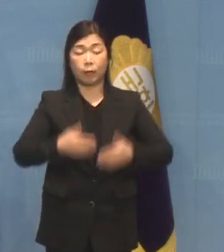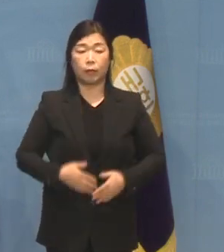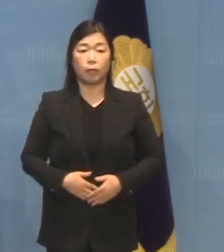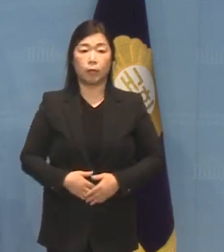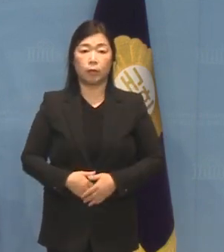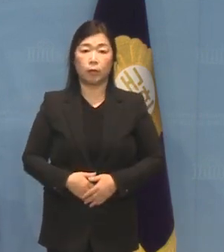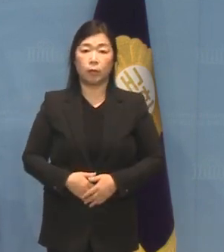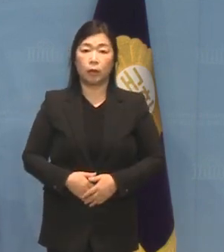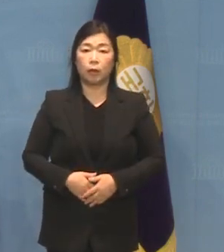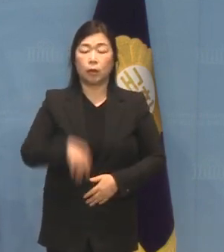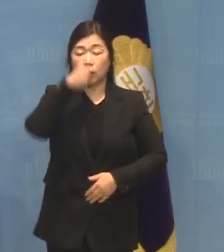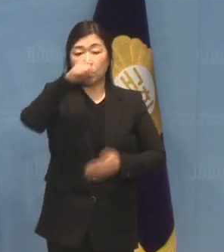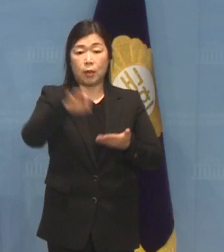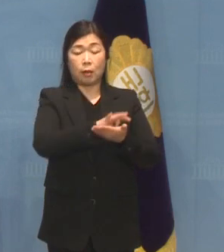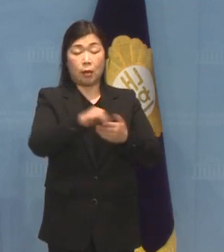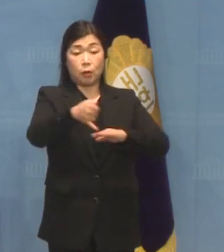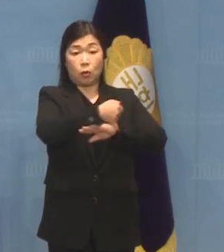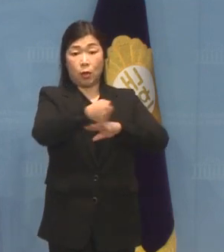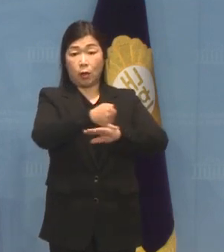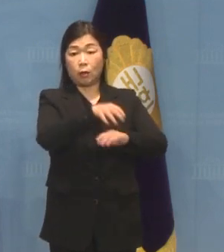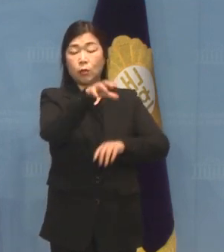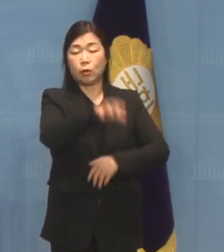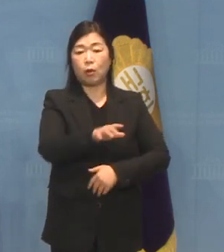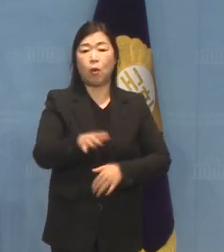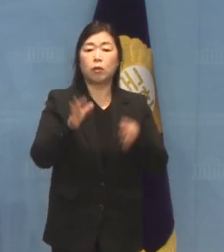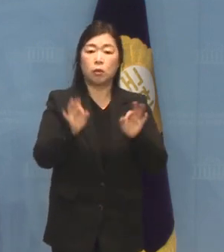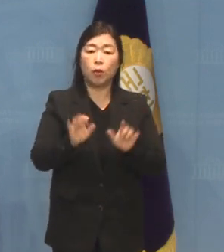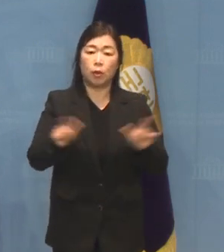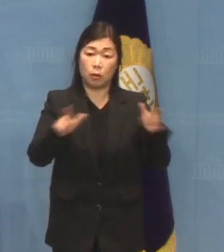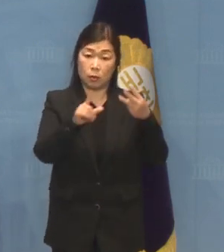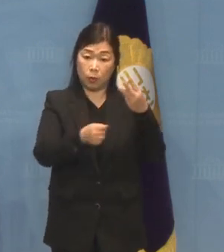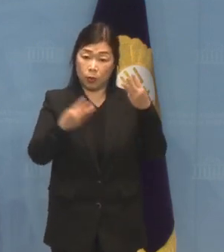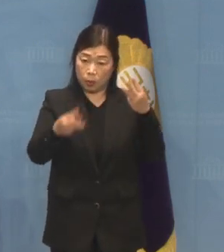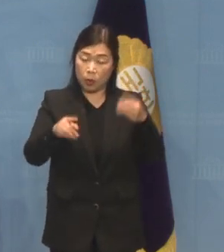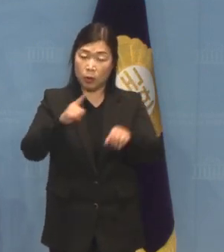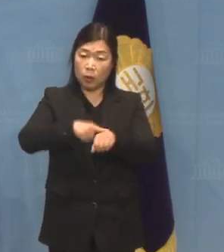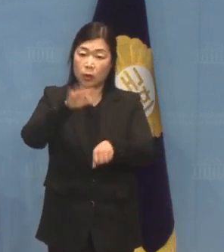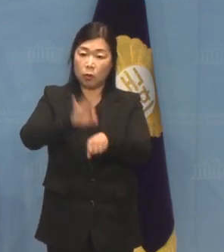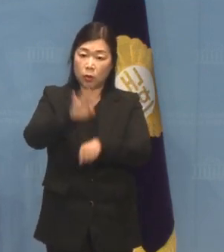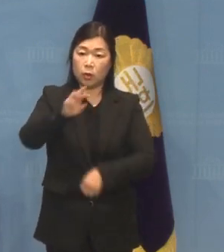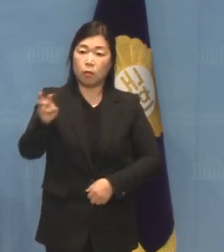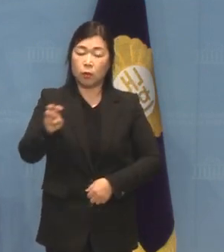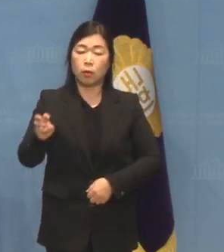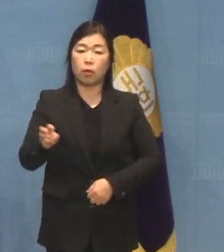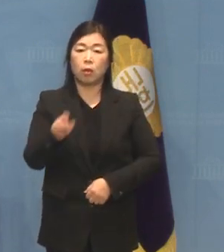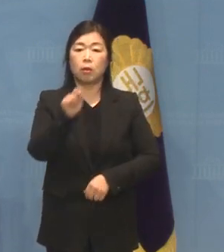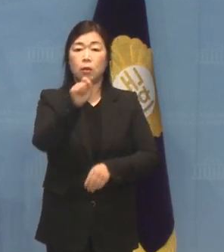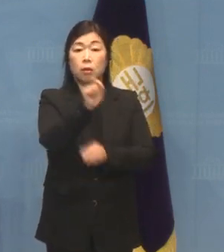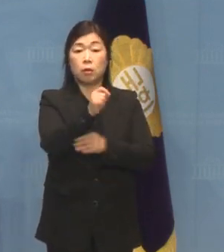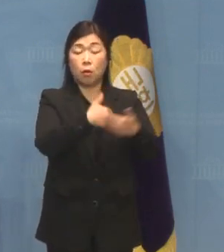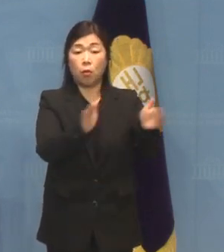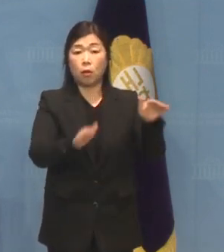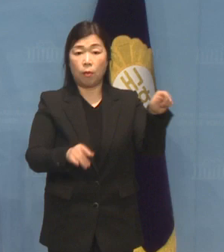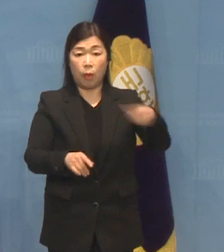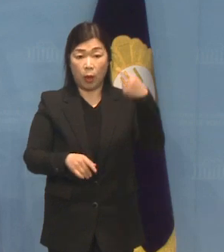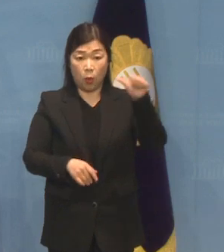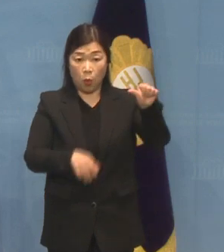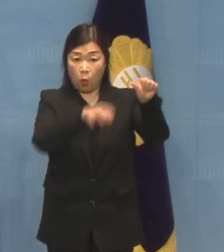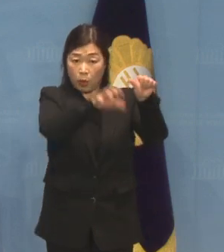예산정책처는 금요일 3월 3일 10시 30분 의정관 105호에서